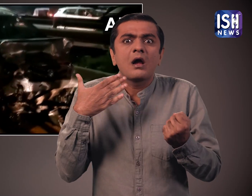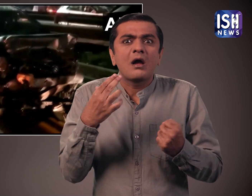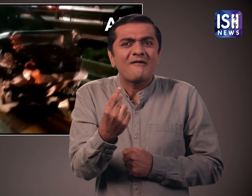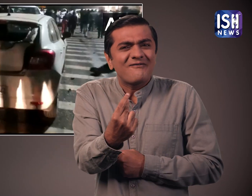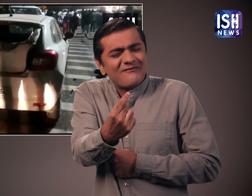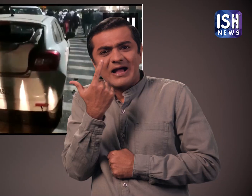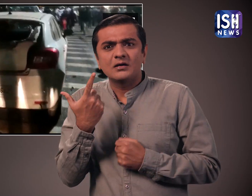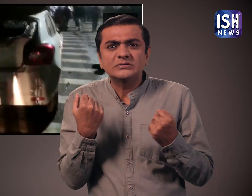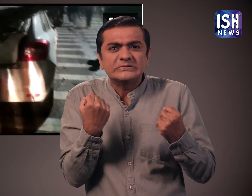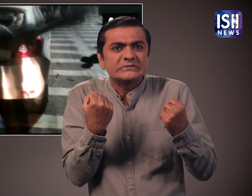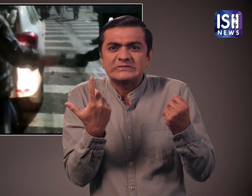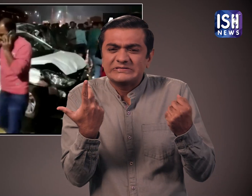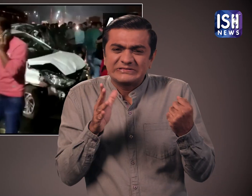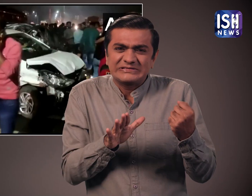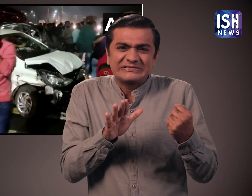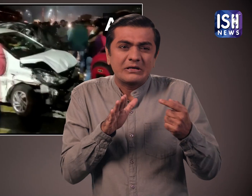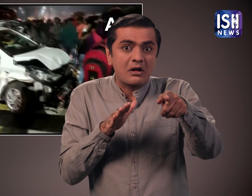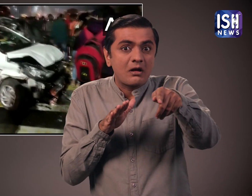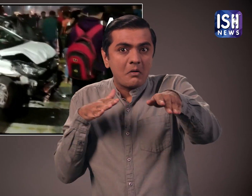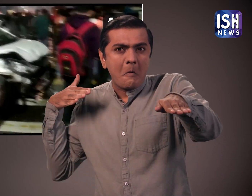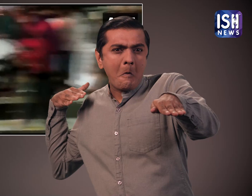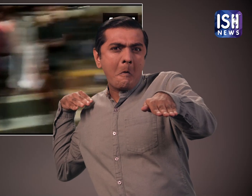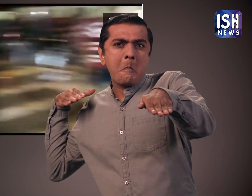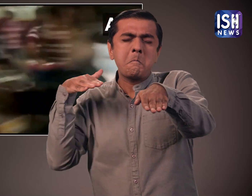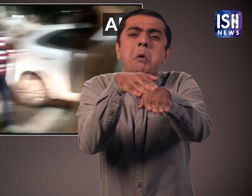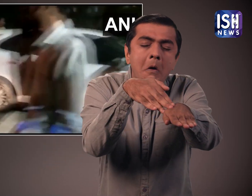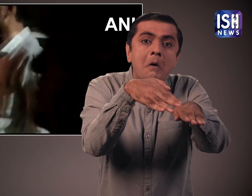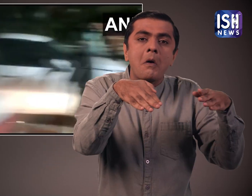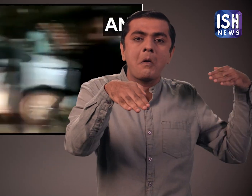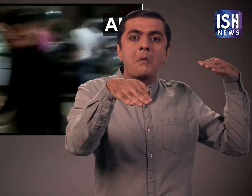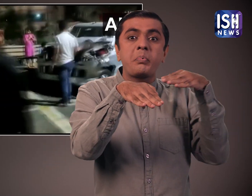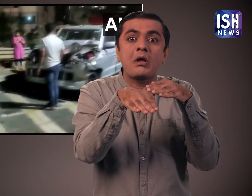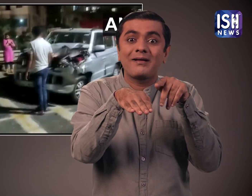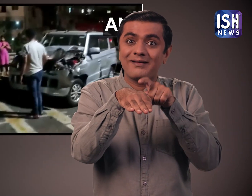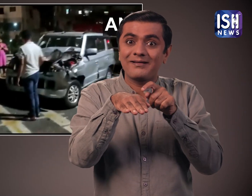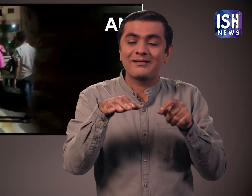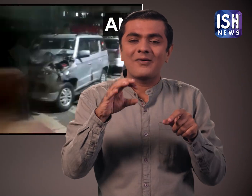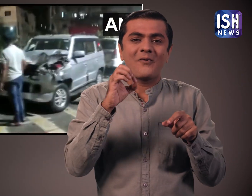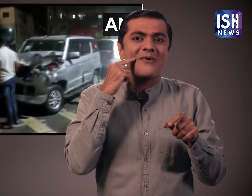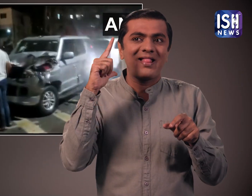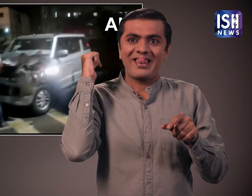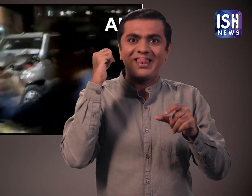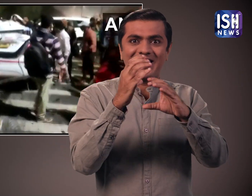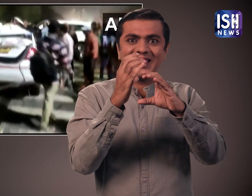टैंकर तेज रफ्तार से जा रहा था और सामने एक कार से जा टकराया हाच्चे के दौरान